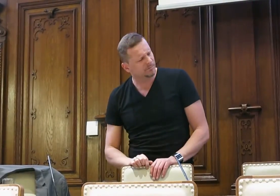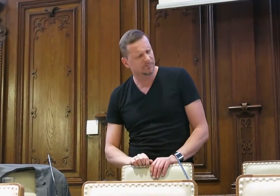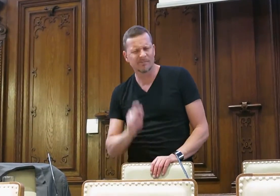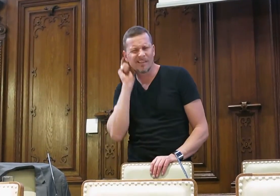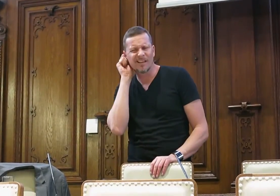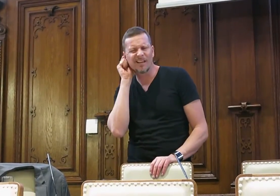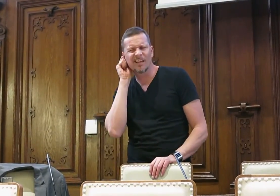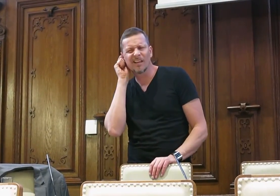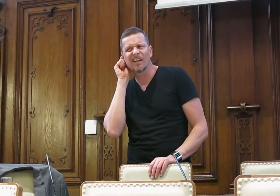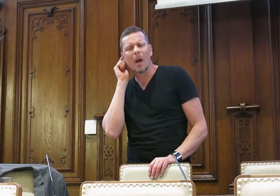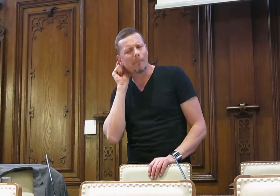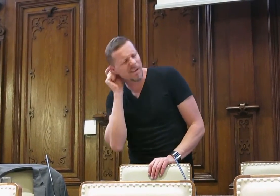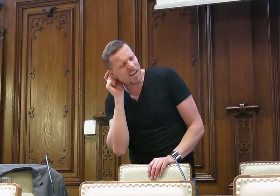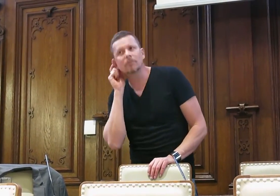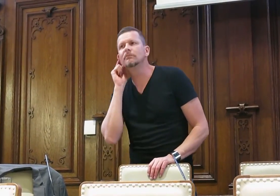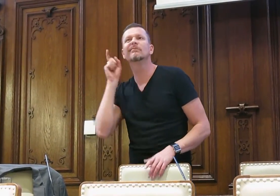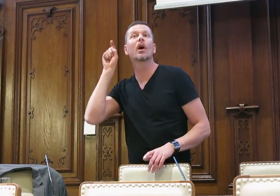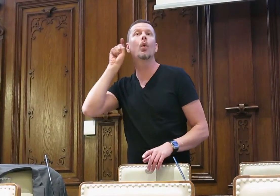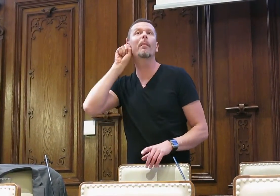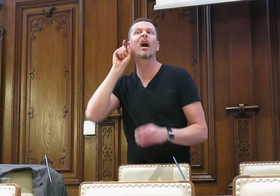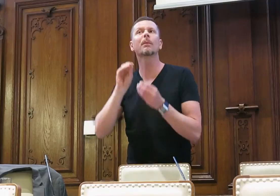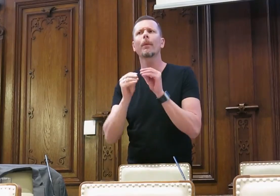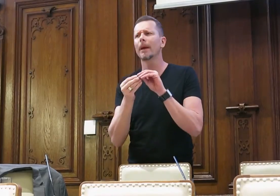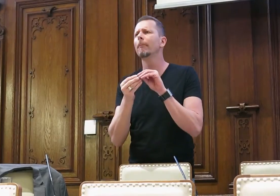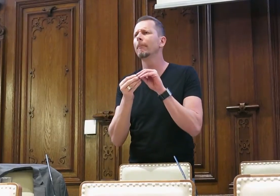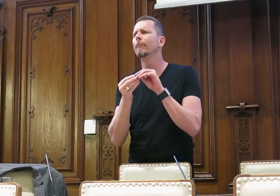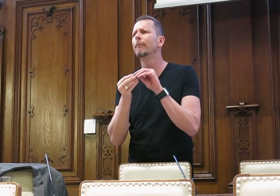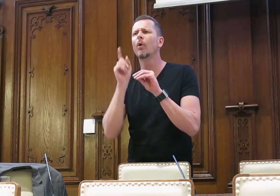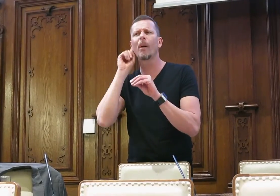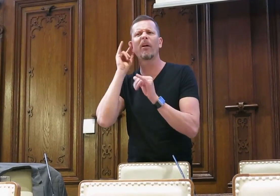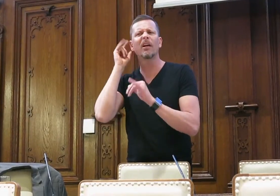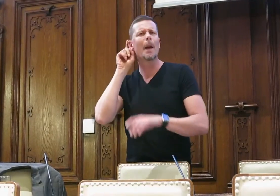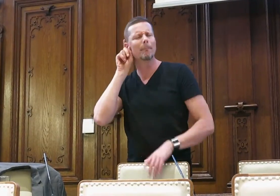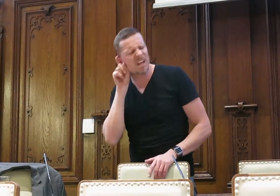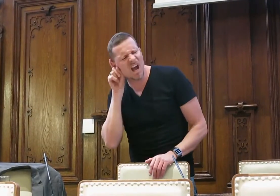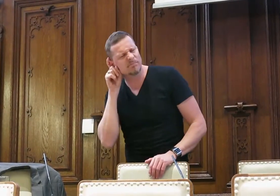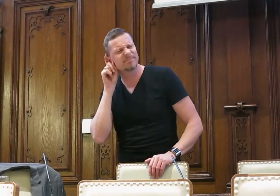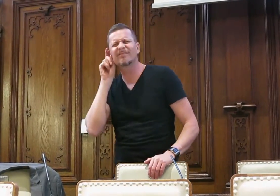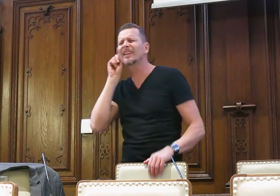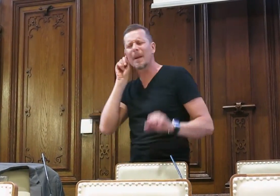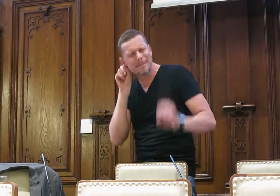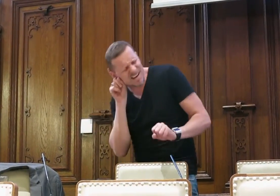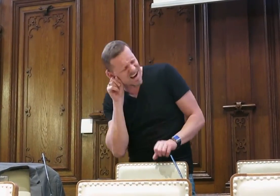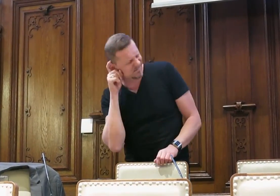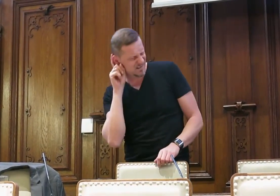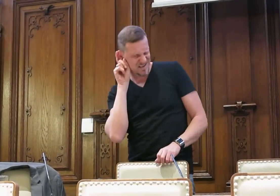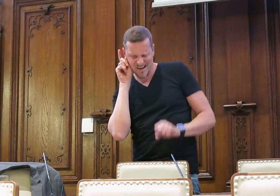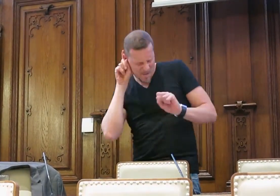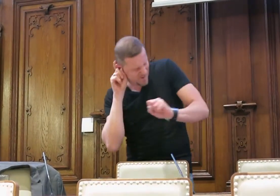Schwerer, Bier, Bier, ah, ich tue so komisch im Ohr, ich glaube, ich muss schon beim Hörgerät nicht, Bier, Bier, Bier,